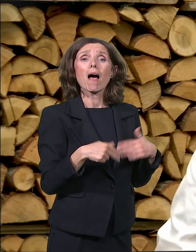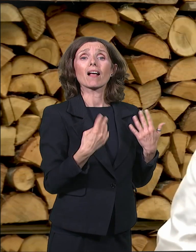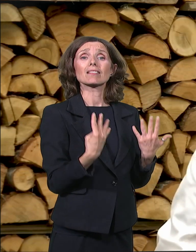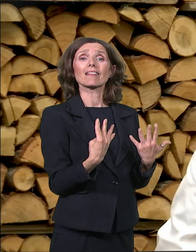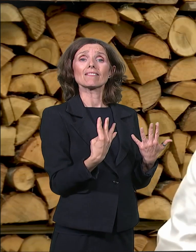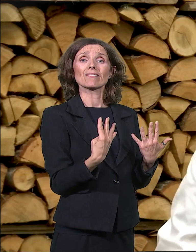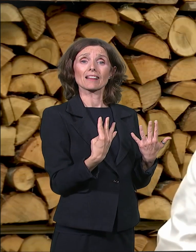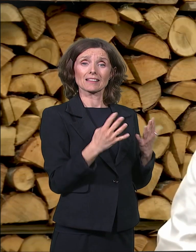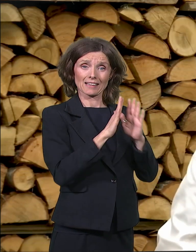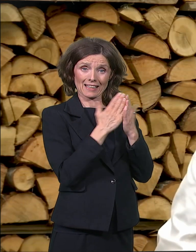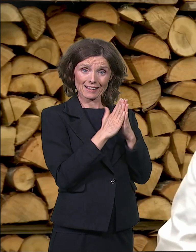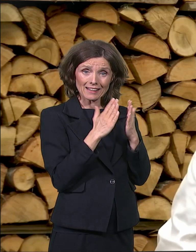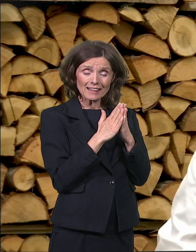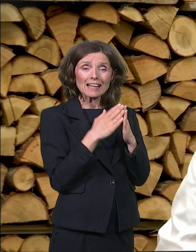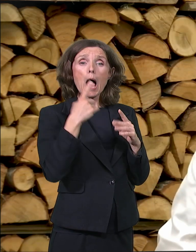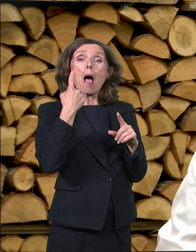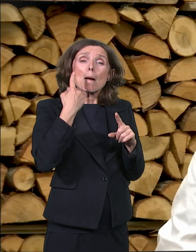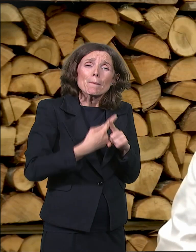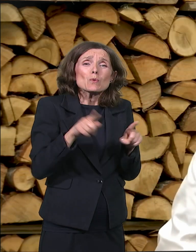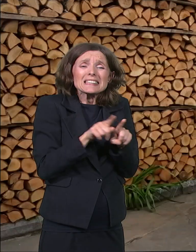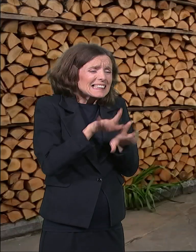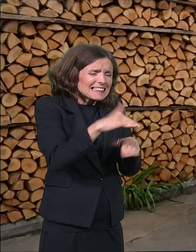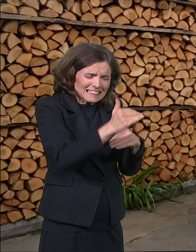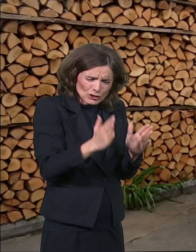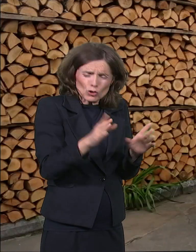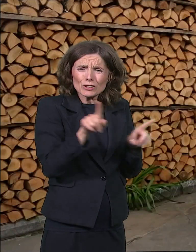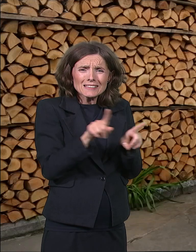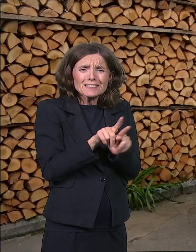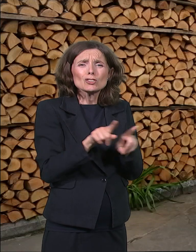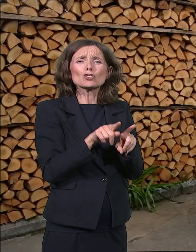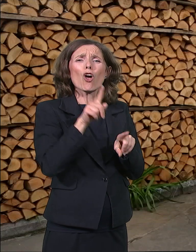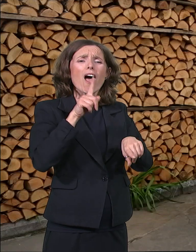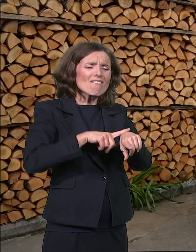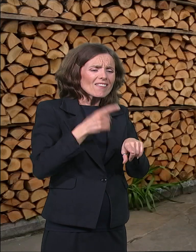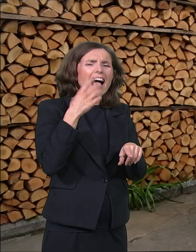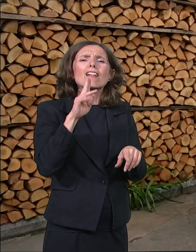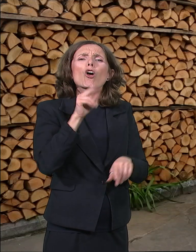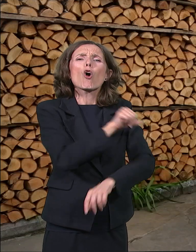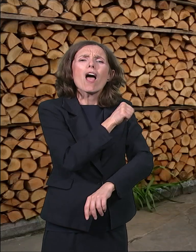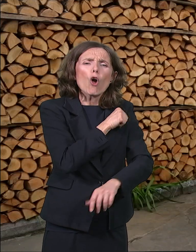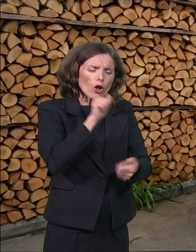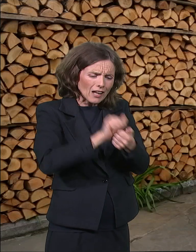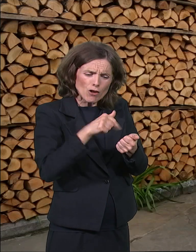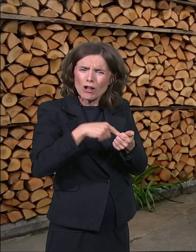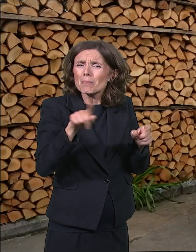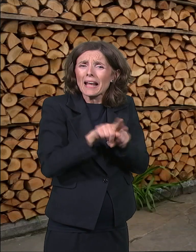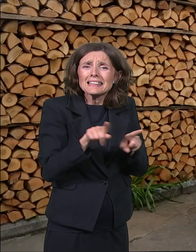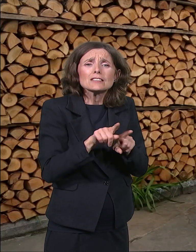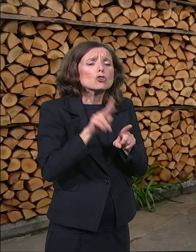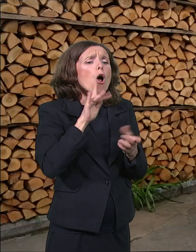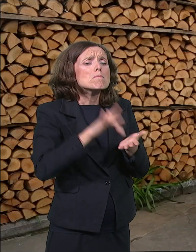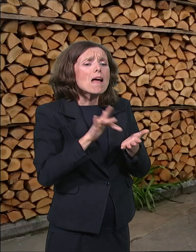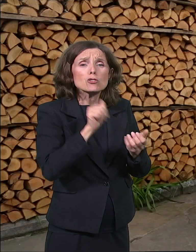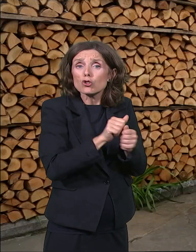I uz to istog formata, isto vreme štampane, sa istih mesta su dolazile,